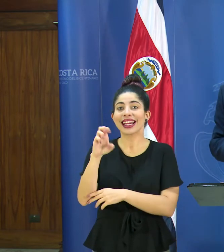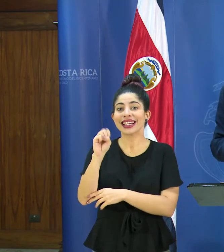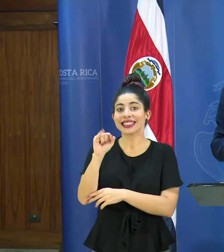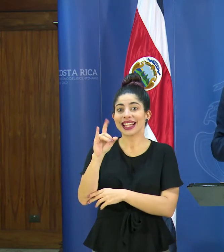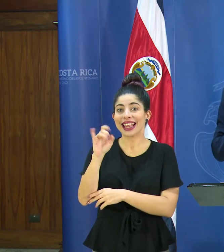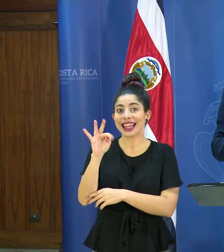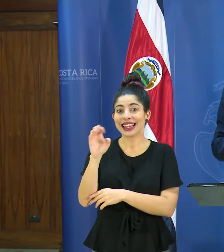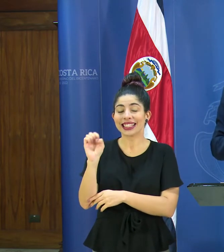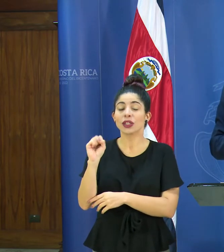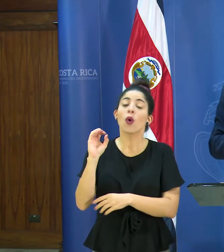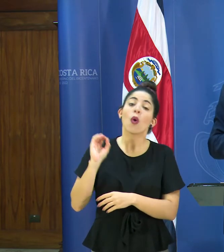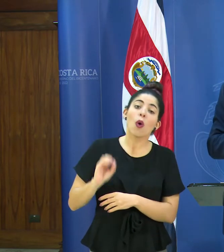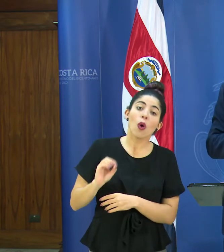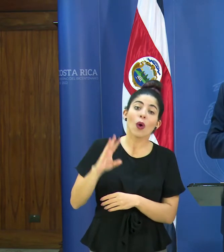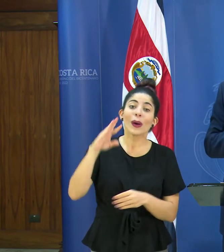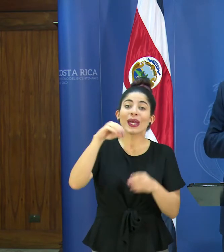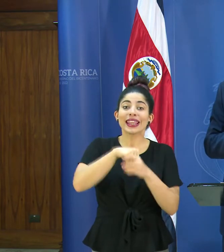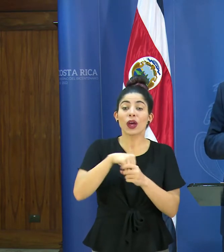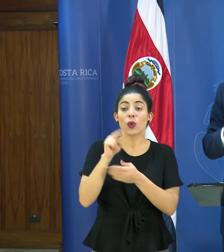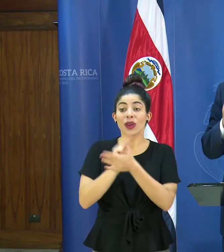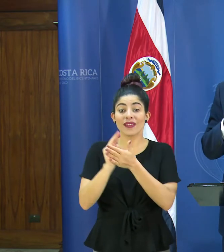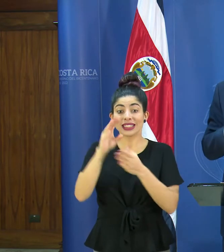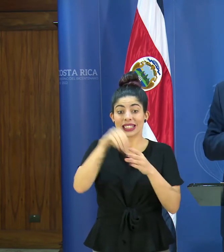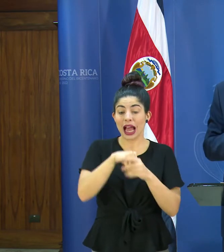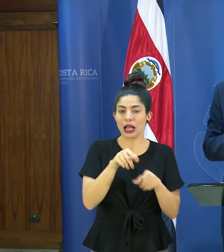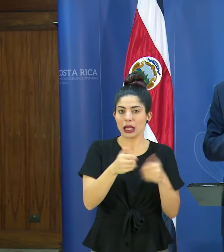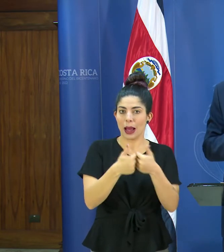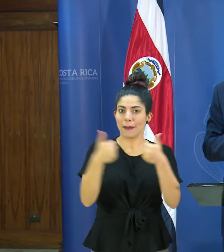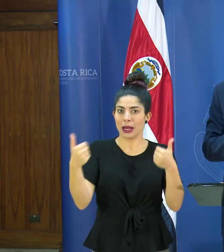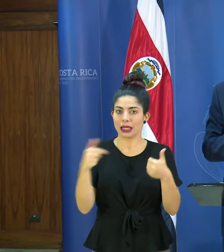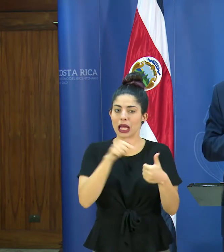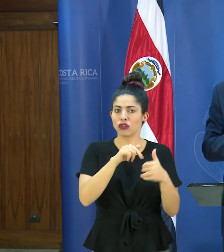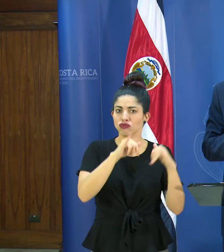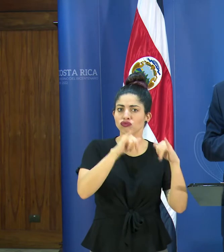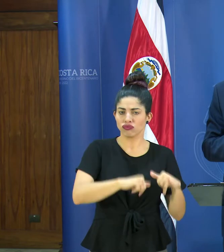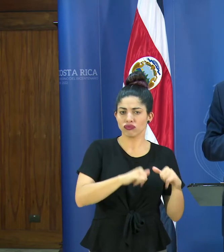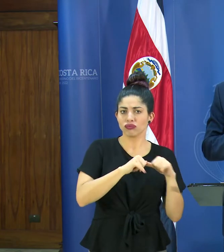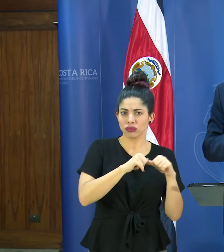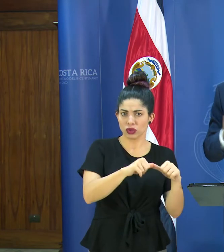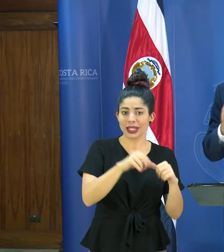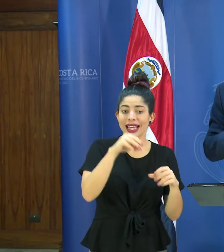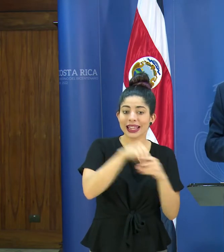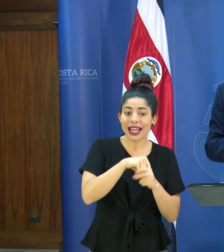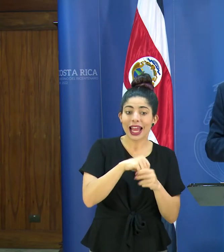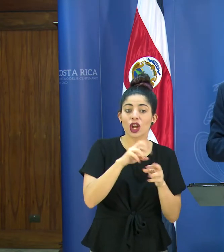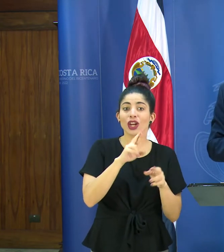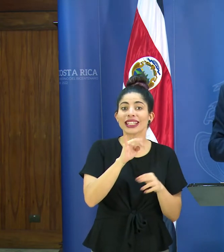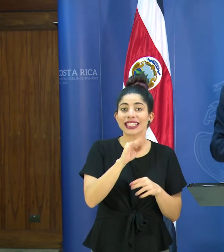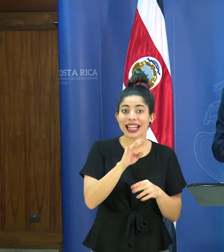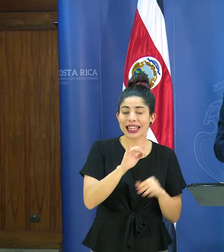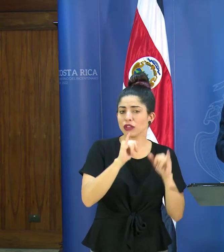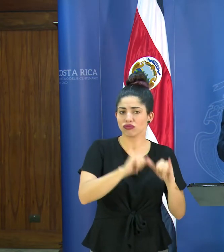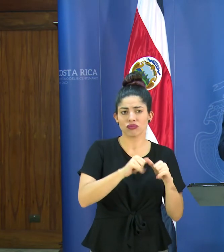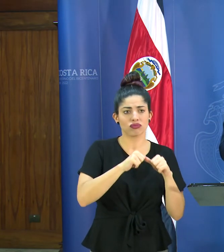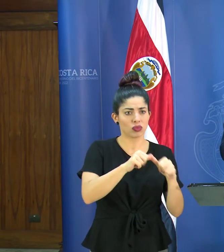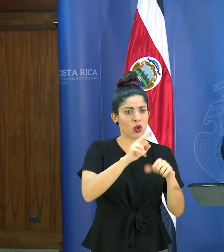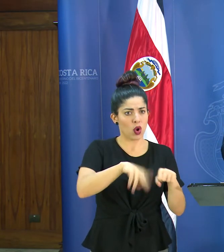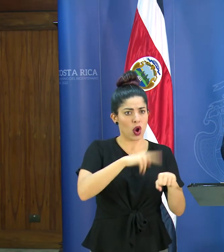internados, internos de las universidades, que esos permanecerían en su rutina normal.